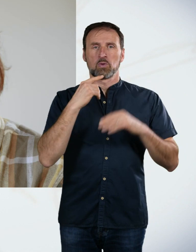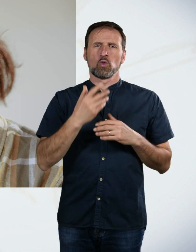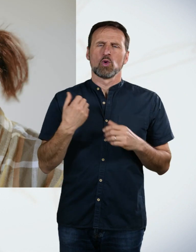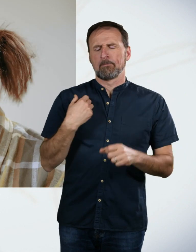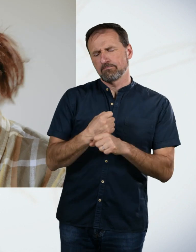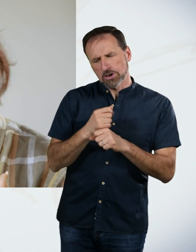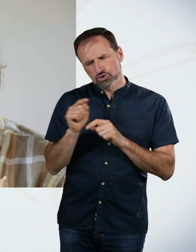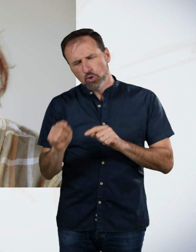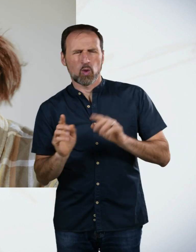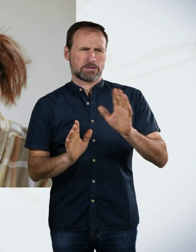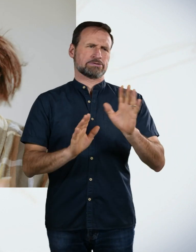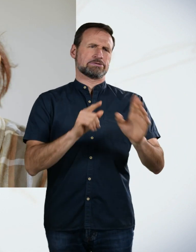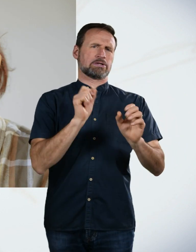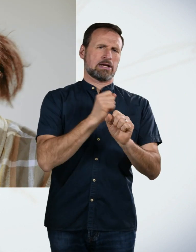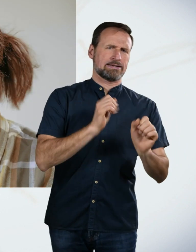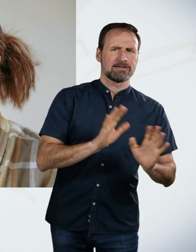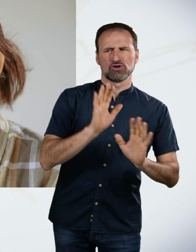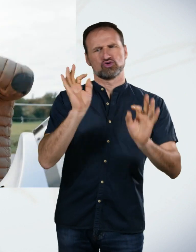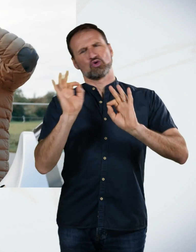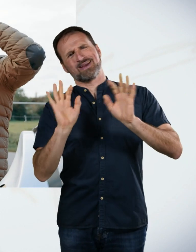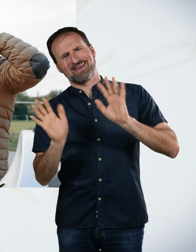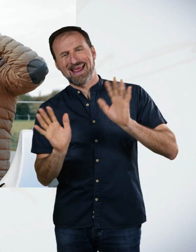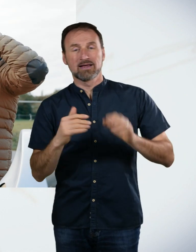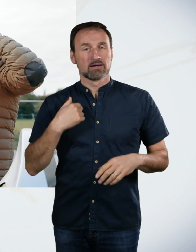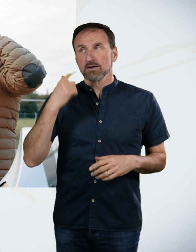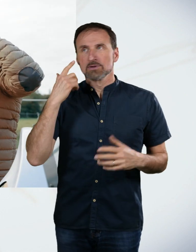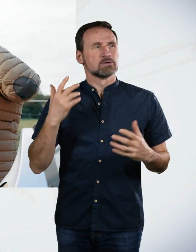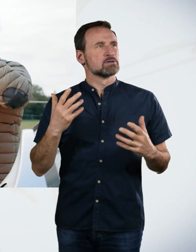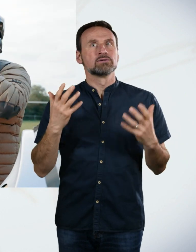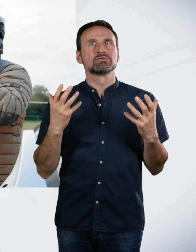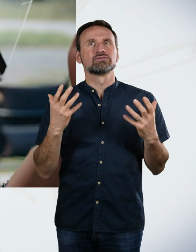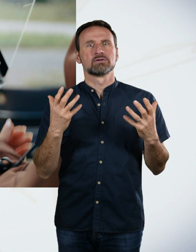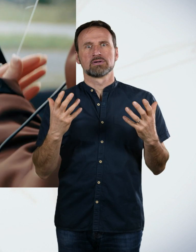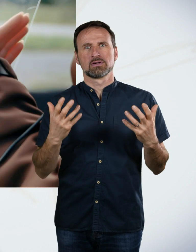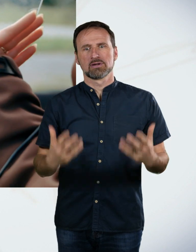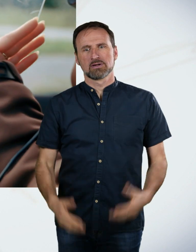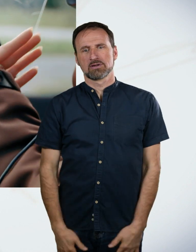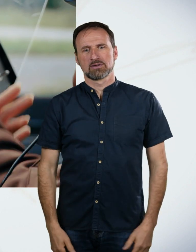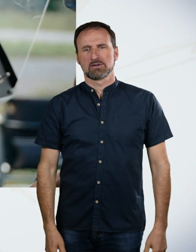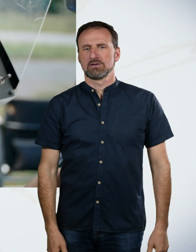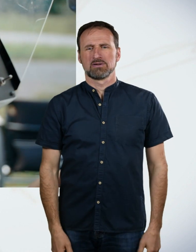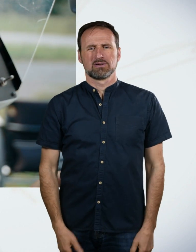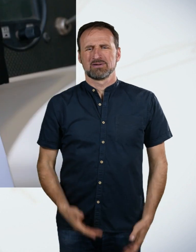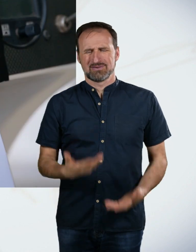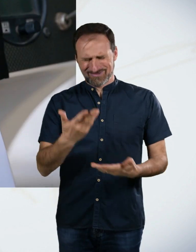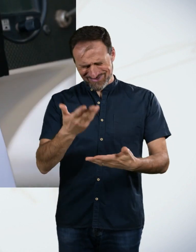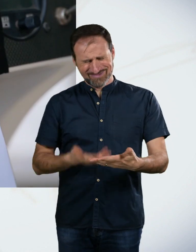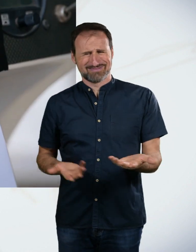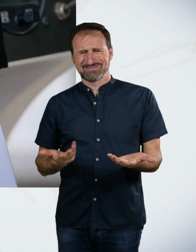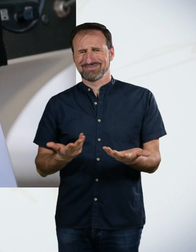und das können wir nicht machen. Weil das ist zu gefährlich. Und ich denke mir nur so, ey. Das ist auch total gemischt. Das ist nie Addition mal oder